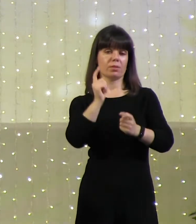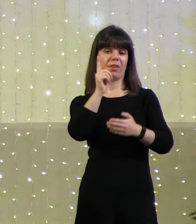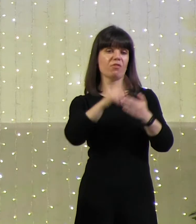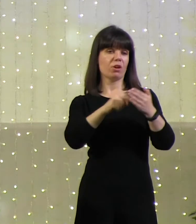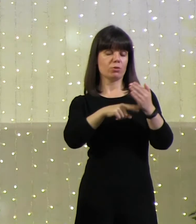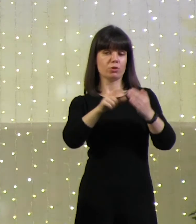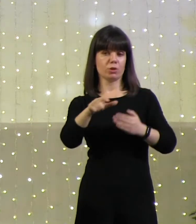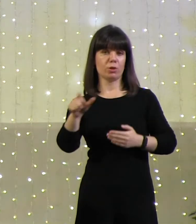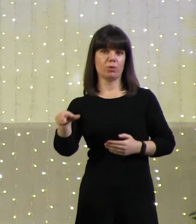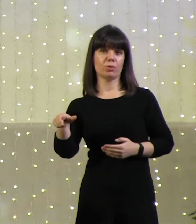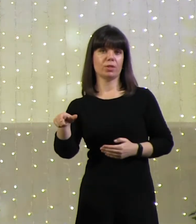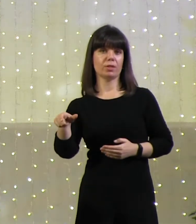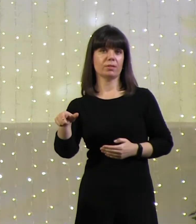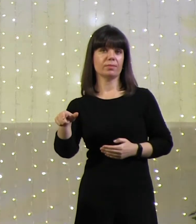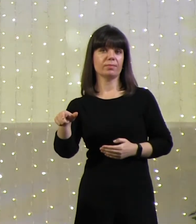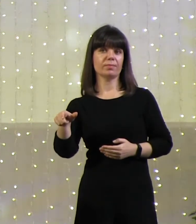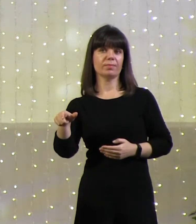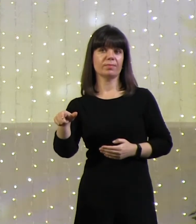конфликтуют.